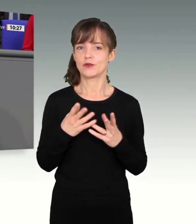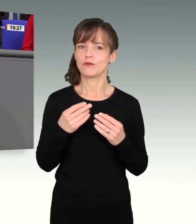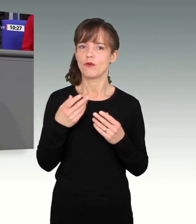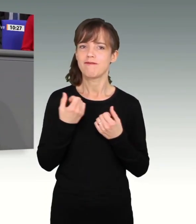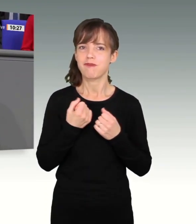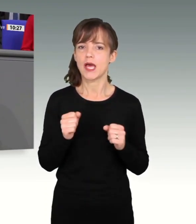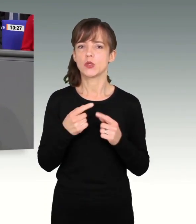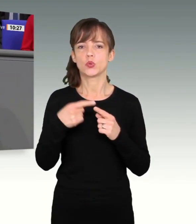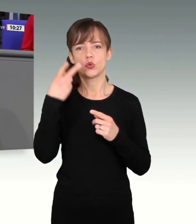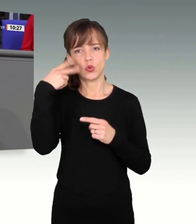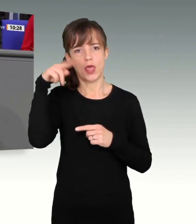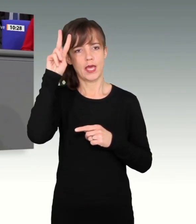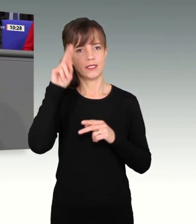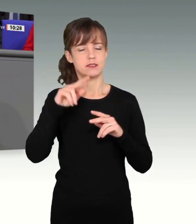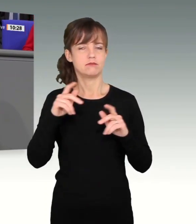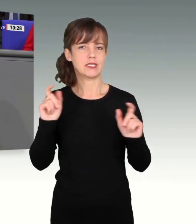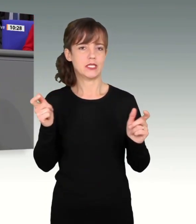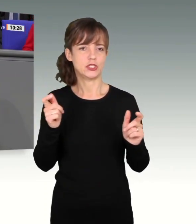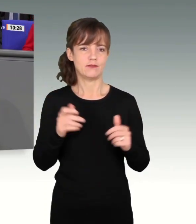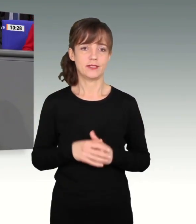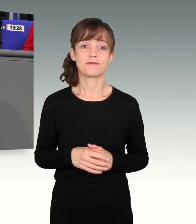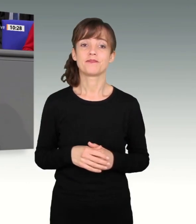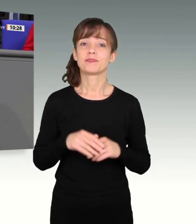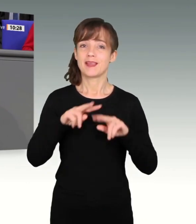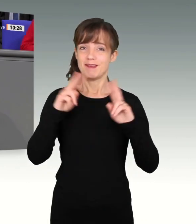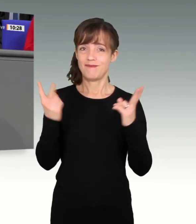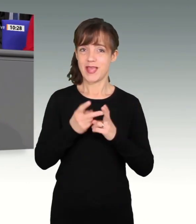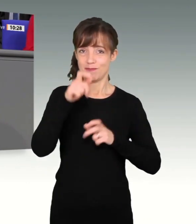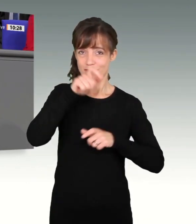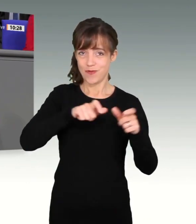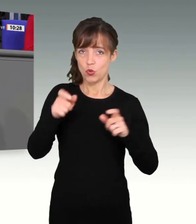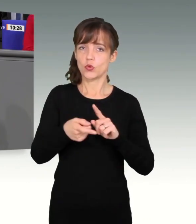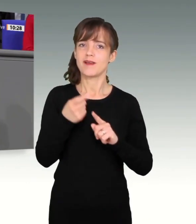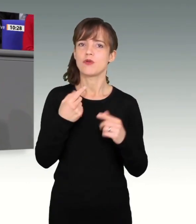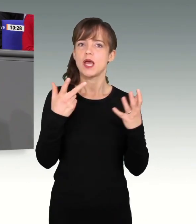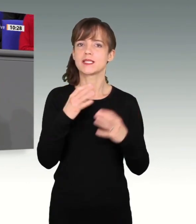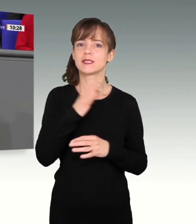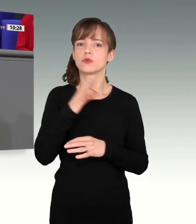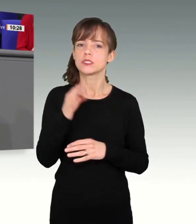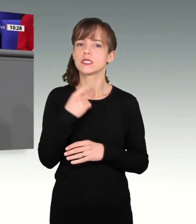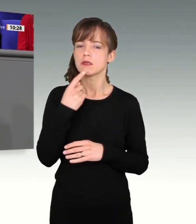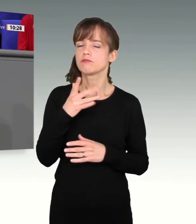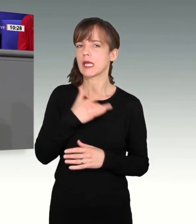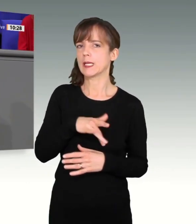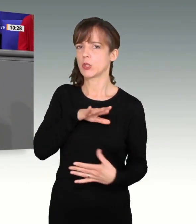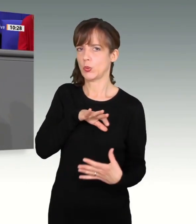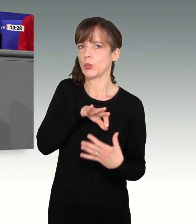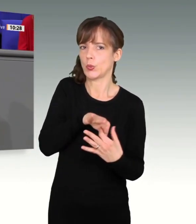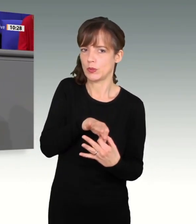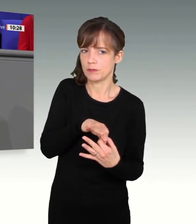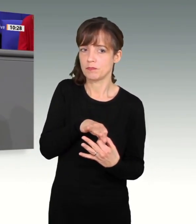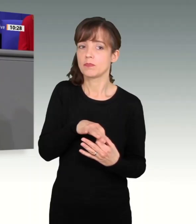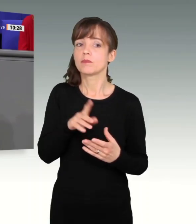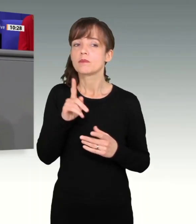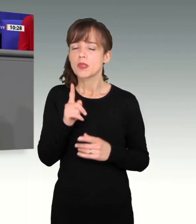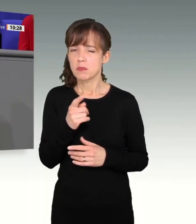Prozent der Weltbevölkerung rechnen sich einer Religion zu. Bittere Realität ist dort, wo Religionsfreiheit aus